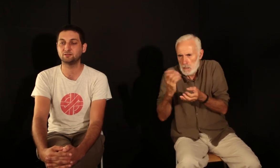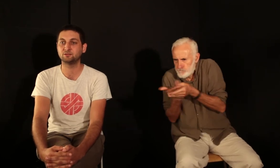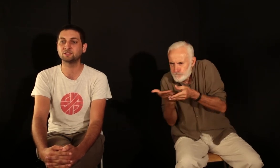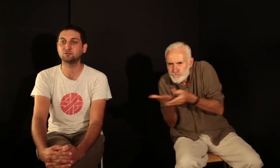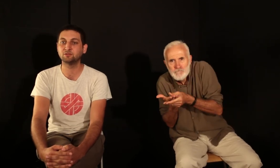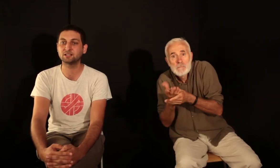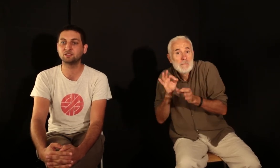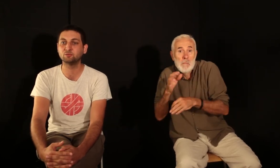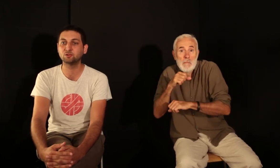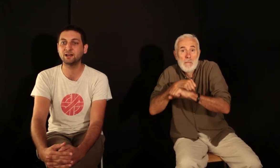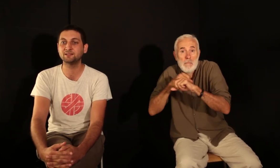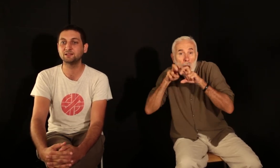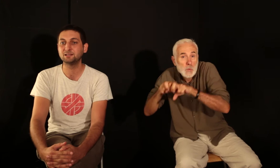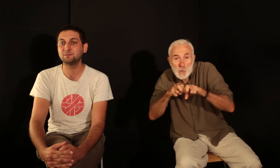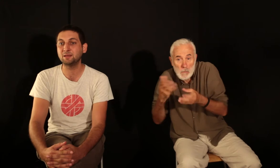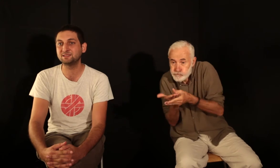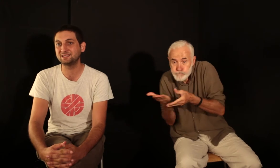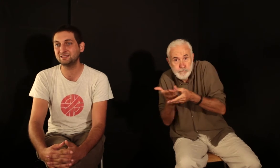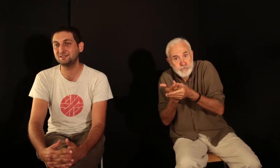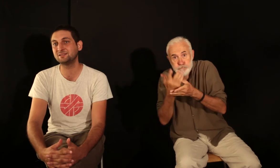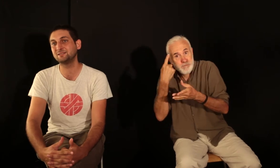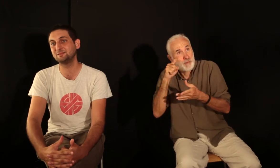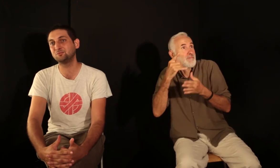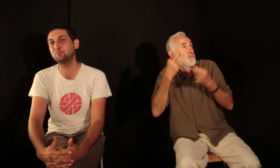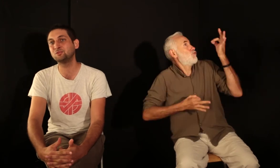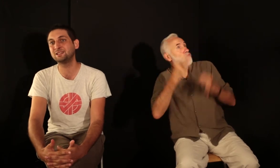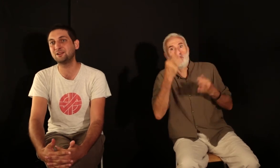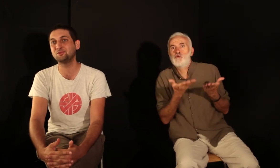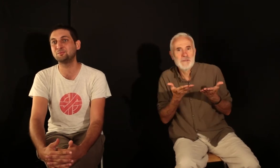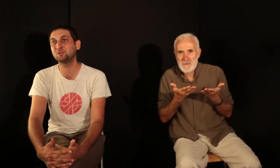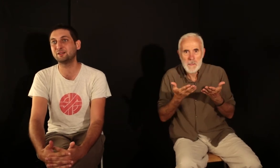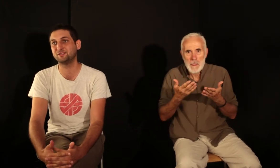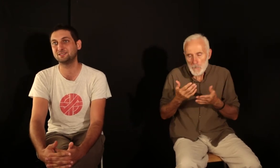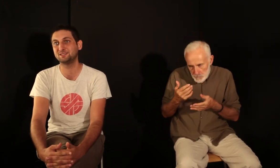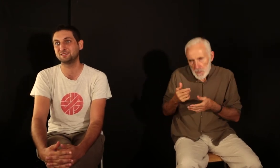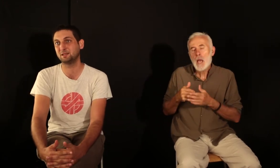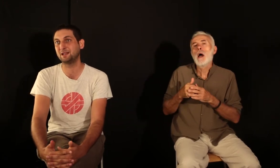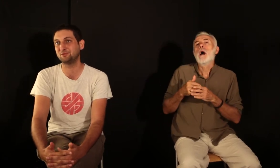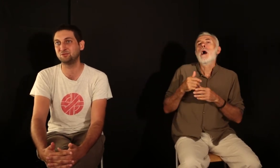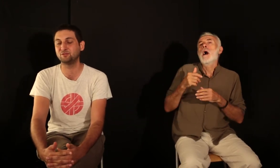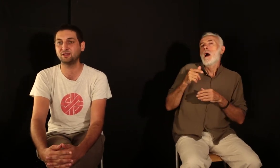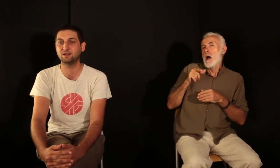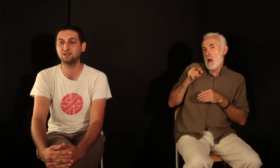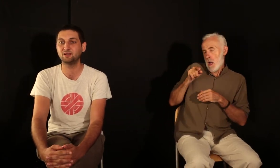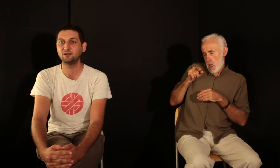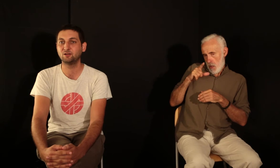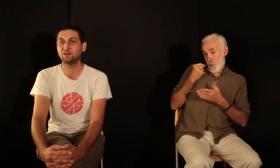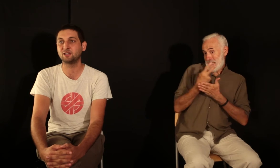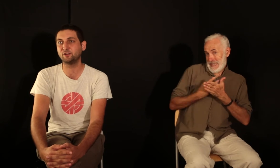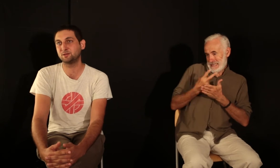Dans cet ouvrage, Seth Bachman, même s'il propose là une biographie, ce qu n'a pas l'habitude de faire, on va dire « fait quand